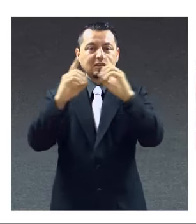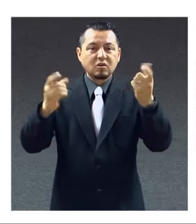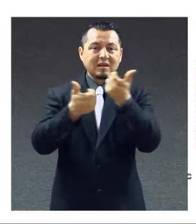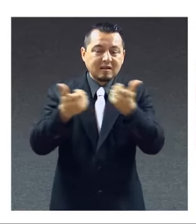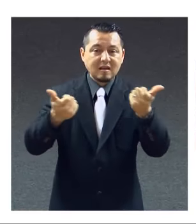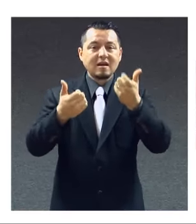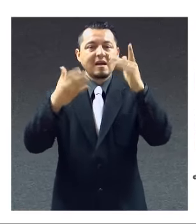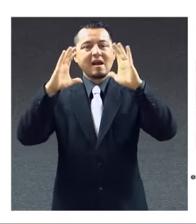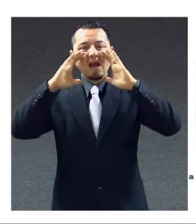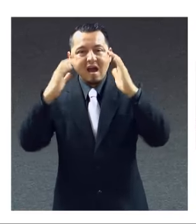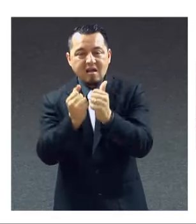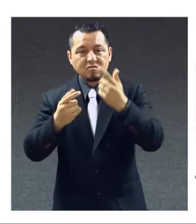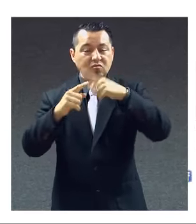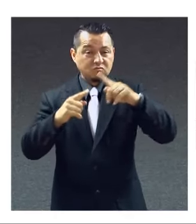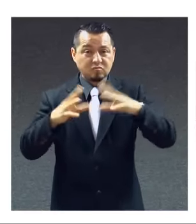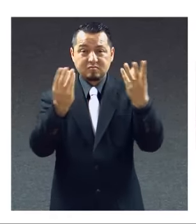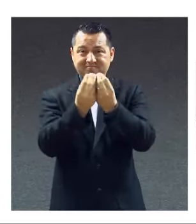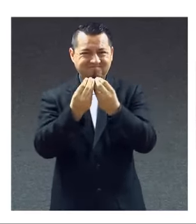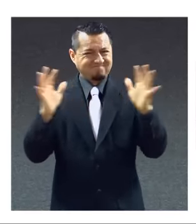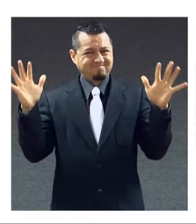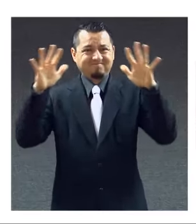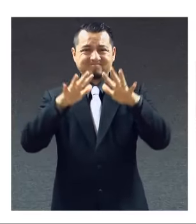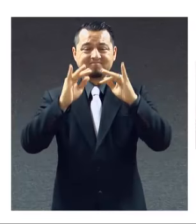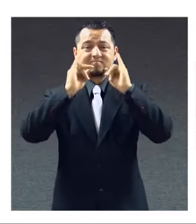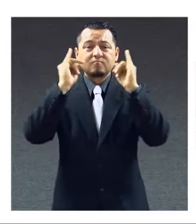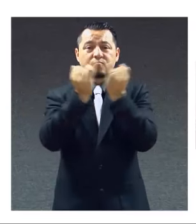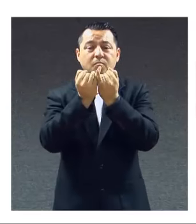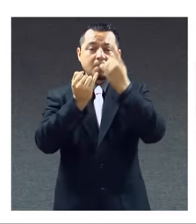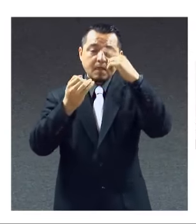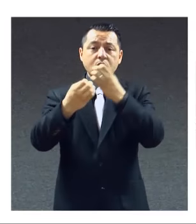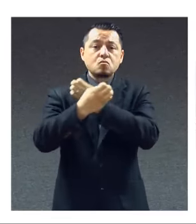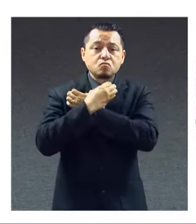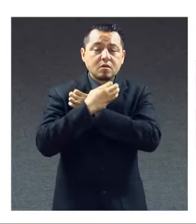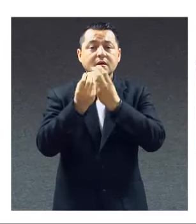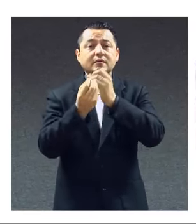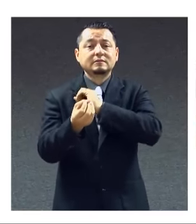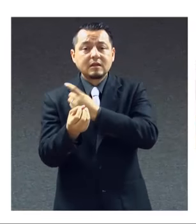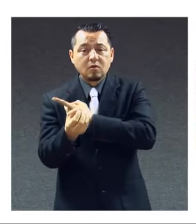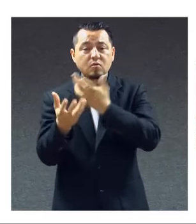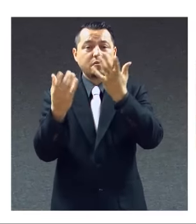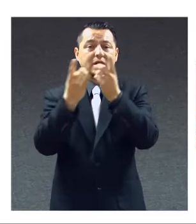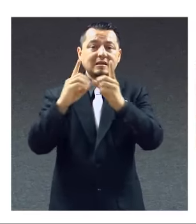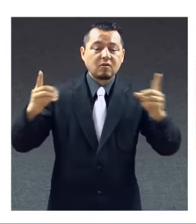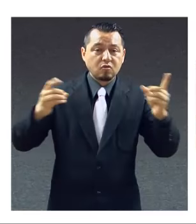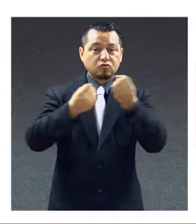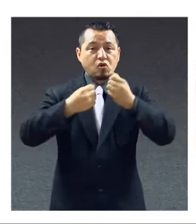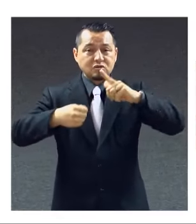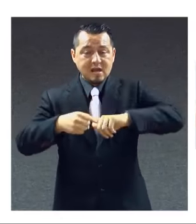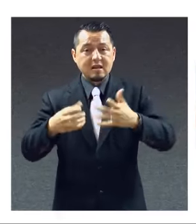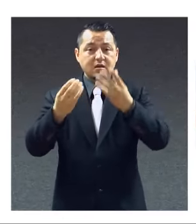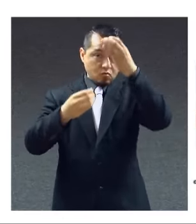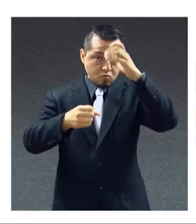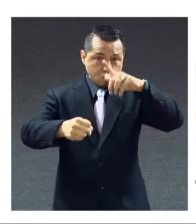Económico, Rural y de Turismo. También se entrevistaron con quienes encabezan las Secretarías de Educación, Salud, Desarrollo e Integración